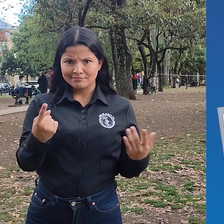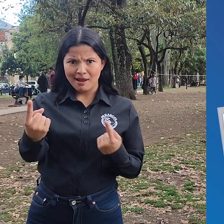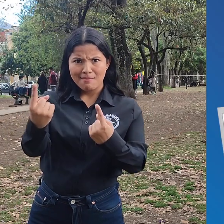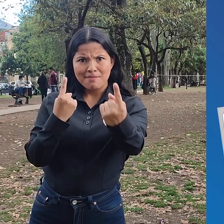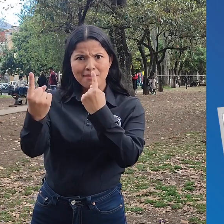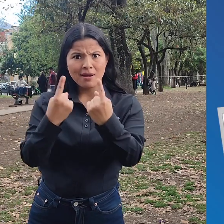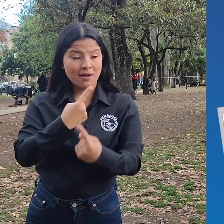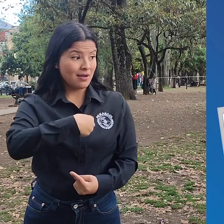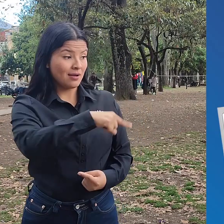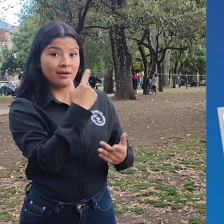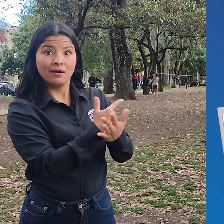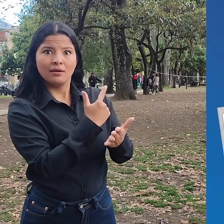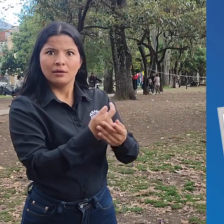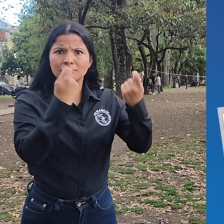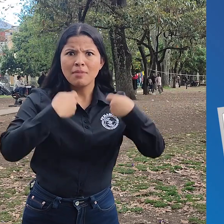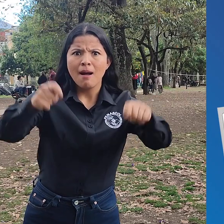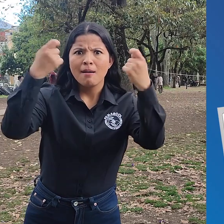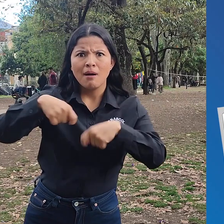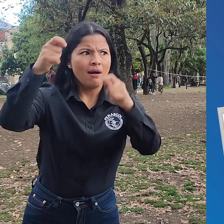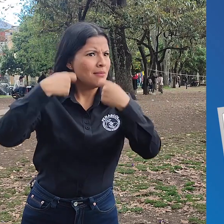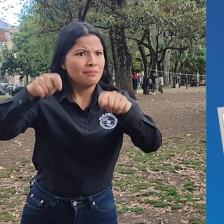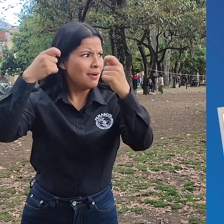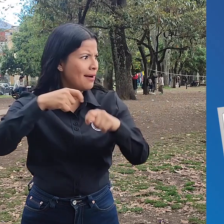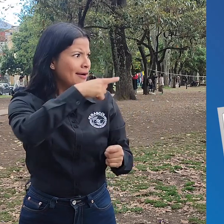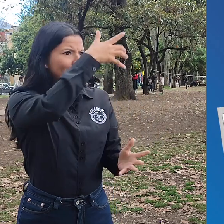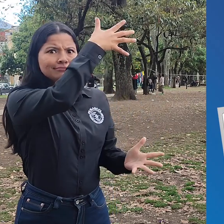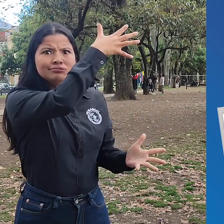Gracias a esas compras se han agotado algunos de nuestros materiales.